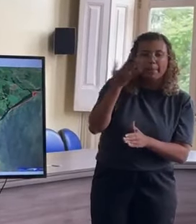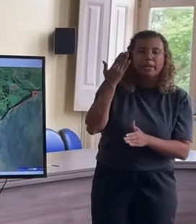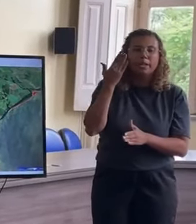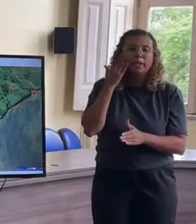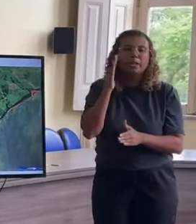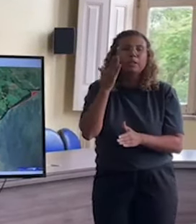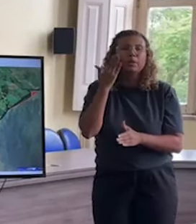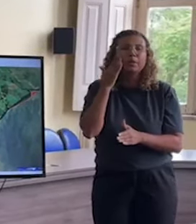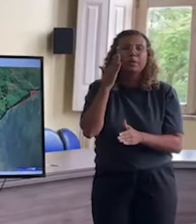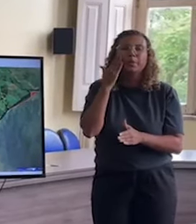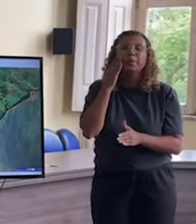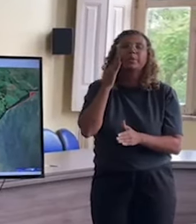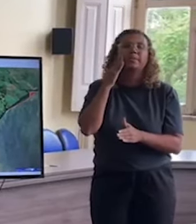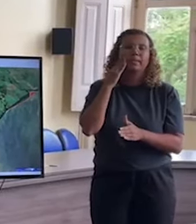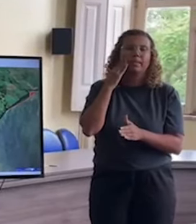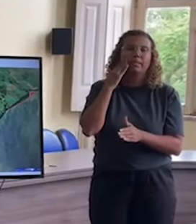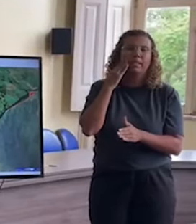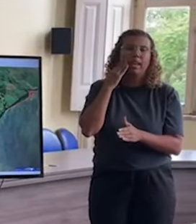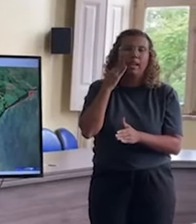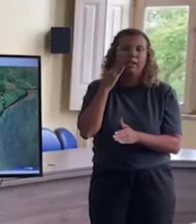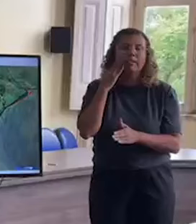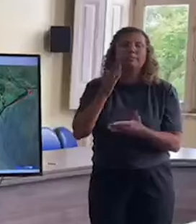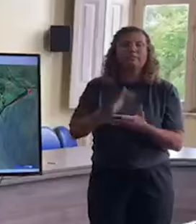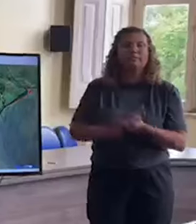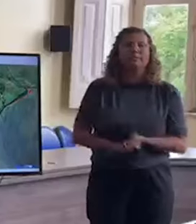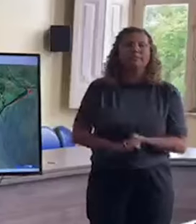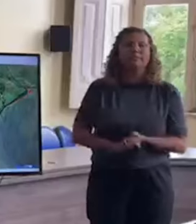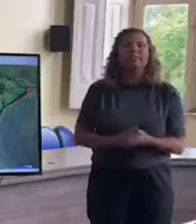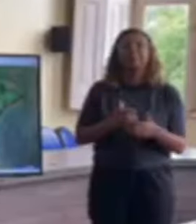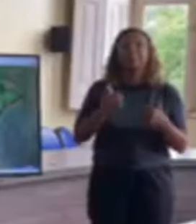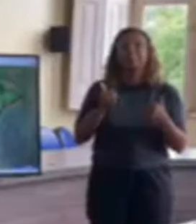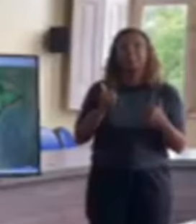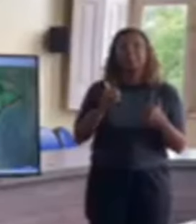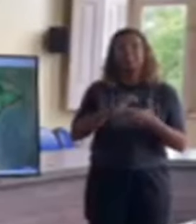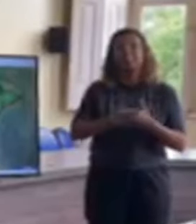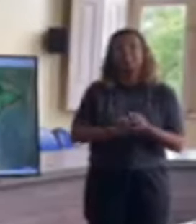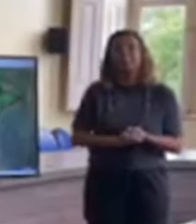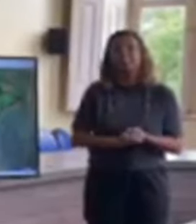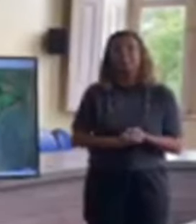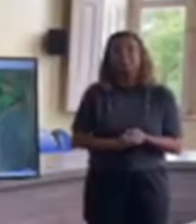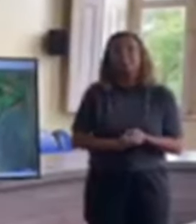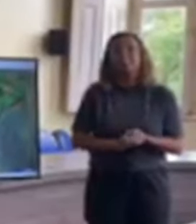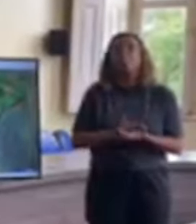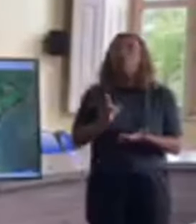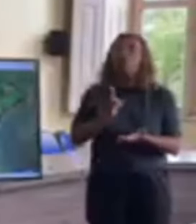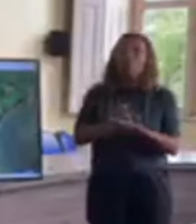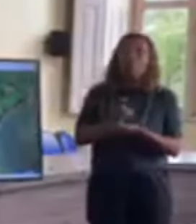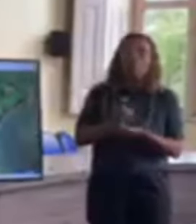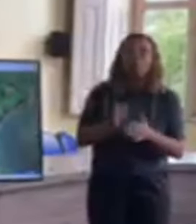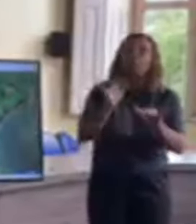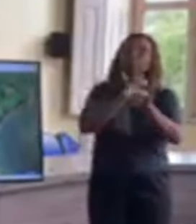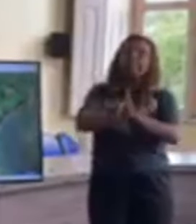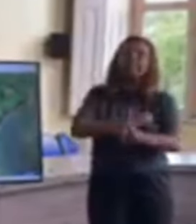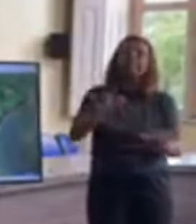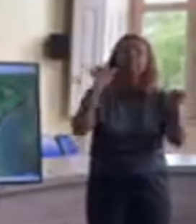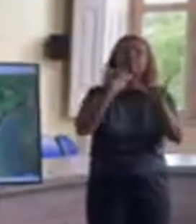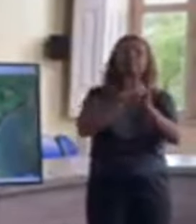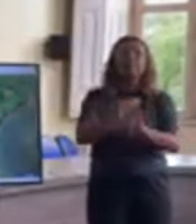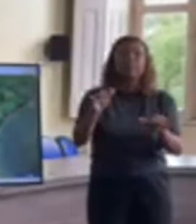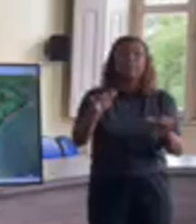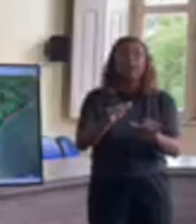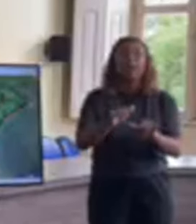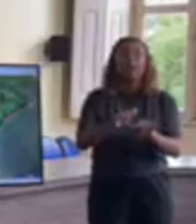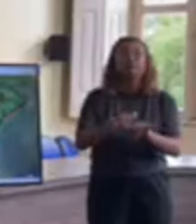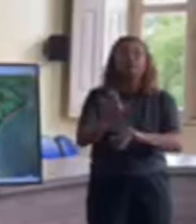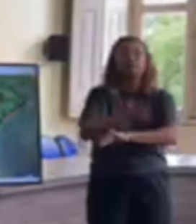qual é, enfim, onde estão os maiores riscos. Está bem, gente? Vamos continuar nos comunicando com vocês durante